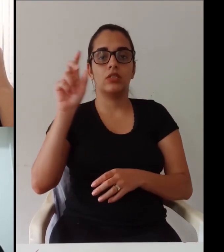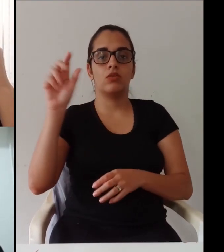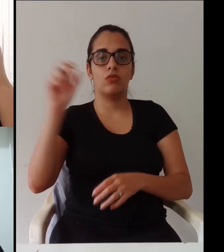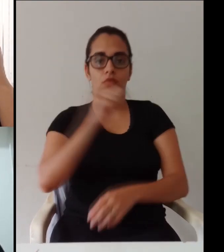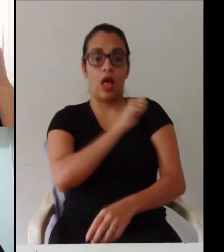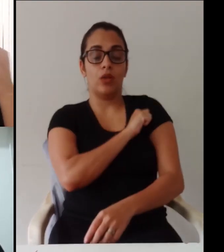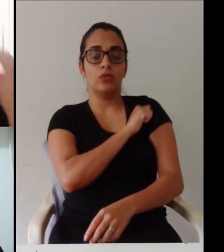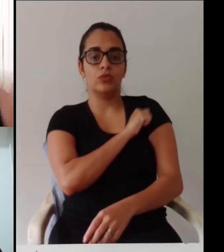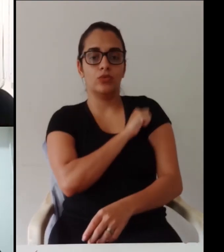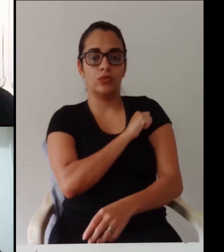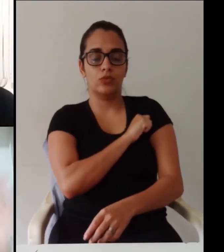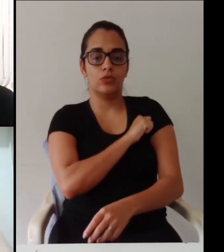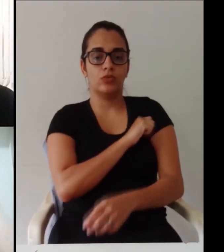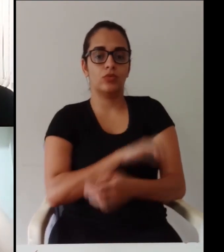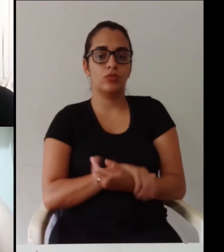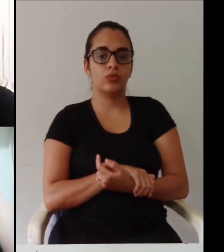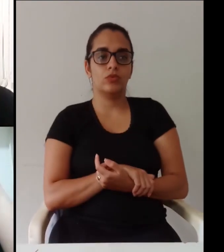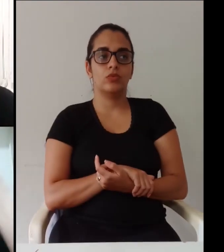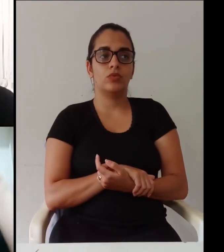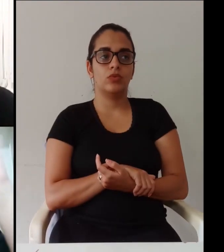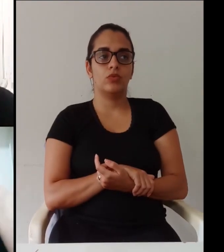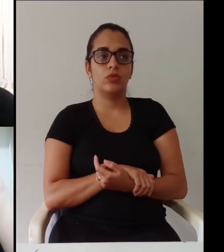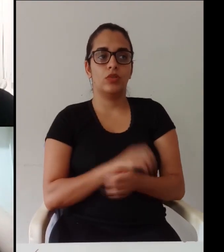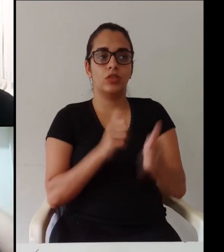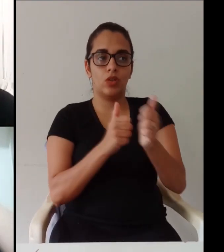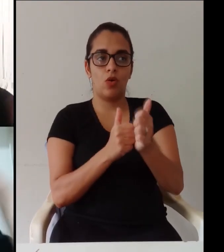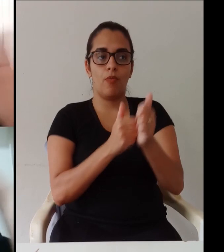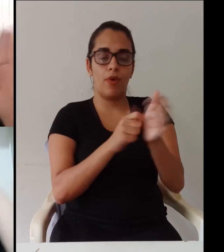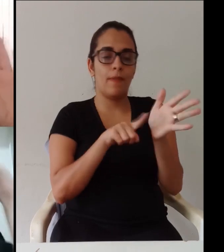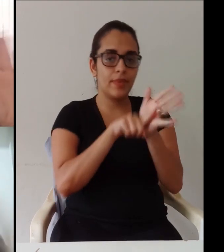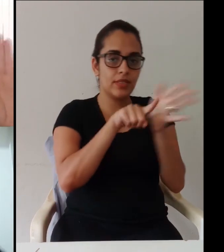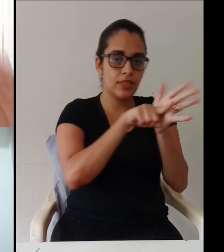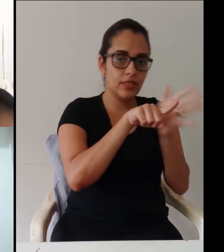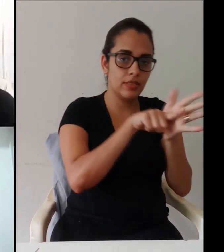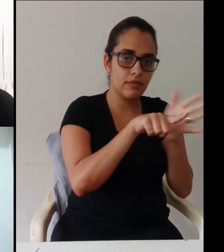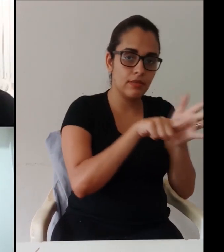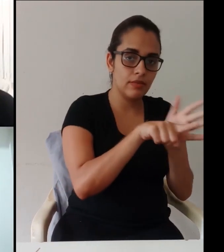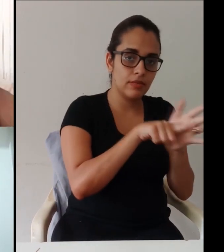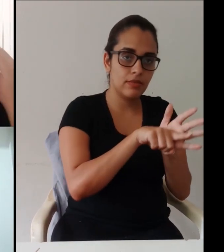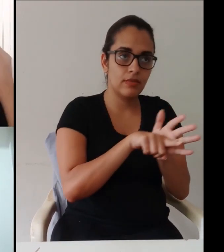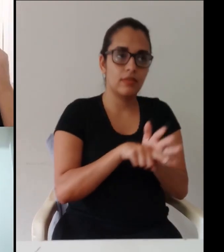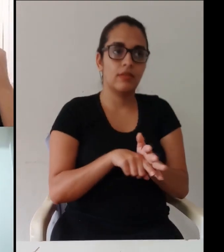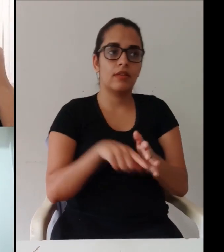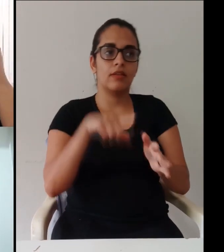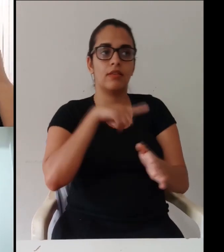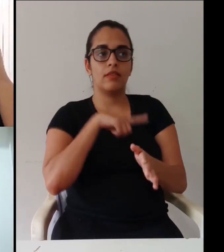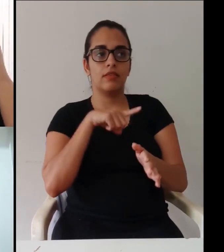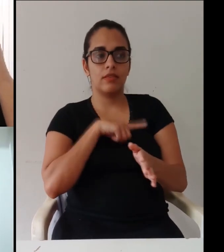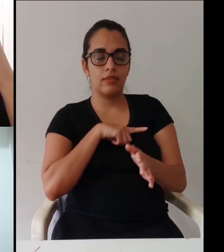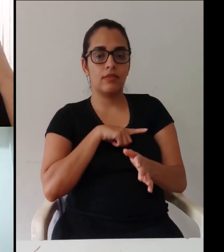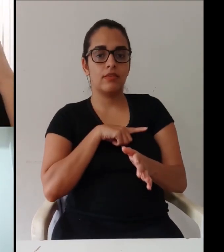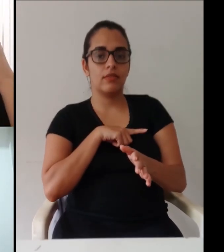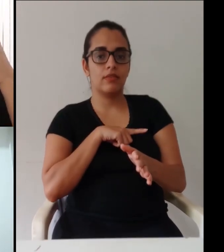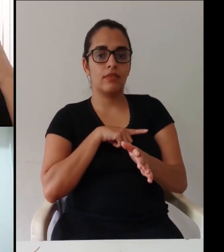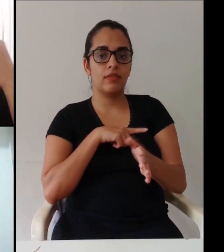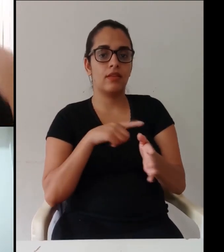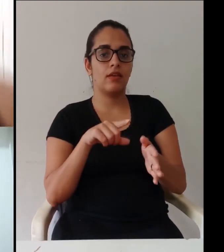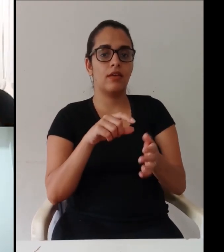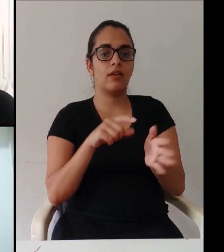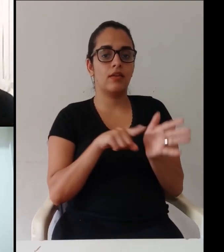perguntou sobre a amostra dos 9 mil alunos nós temos um universo de 35 mil alunos no IFES mas eu e Mariela a